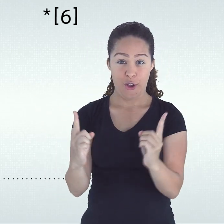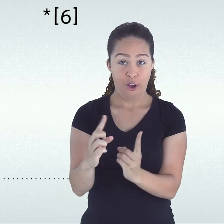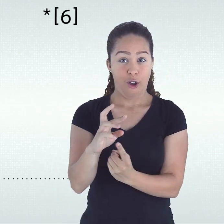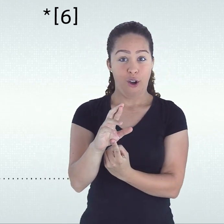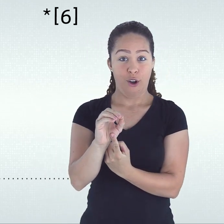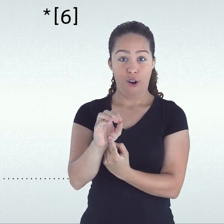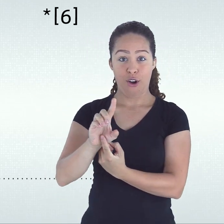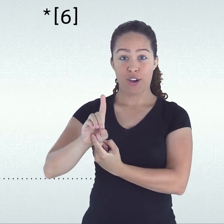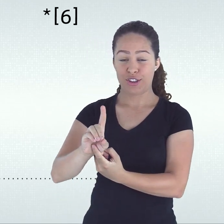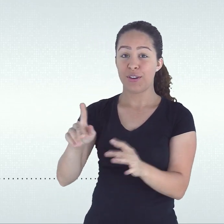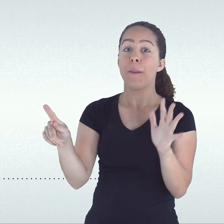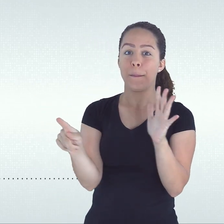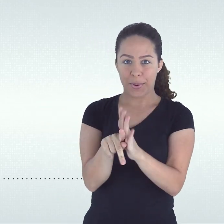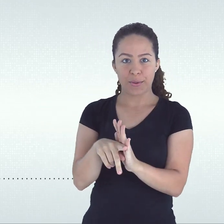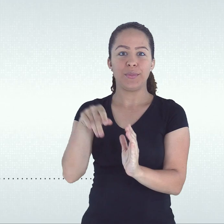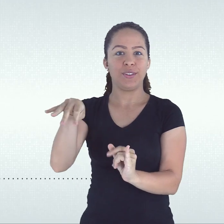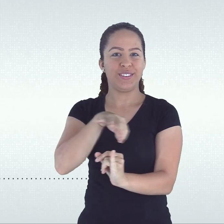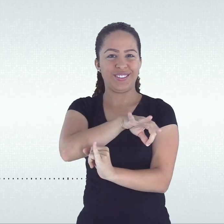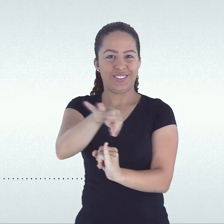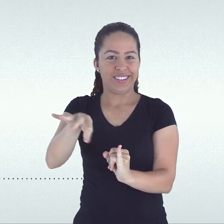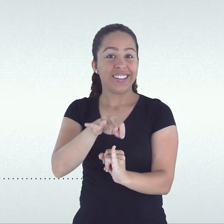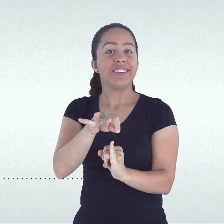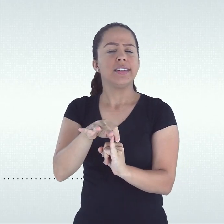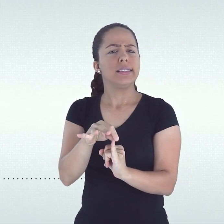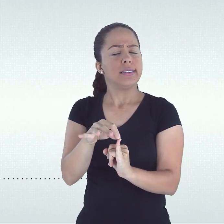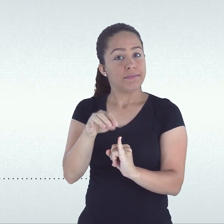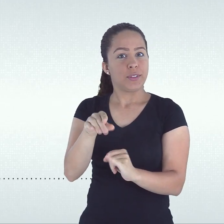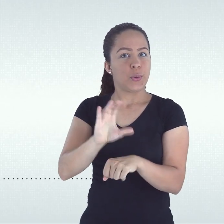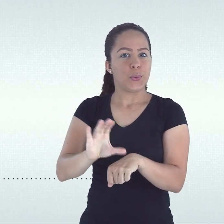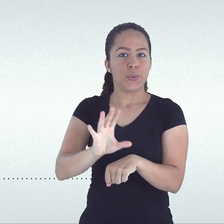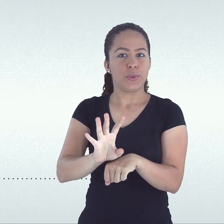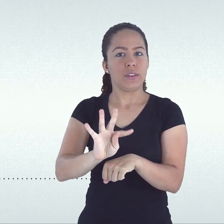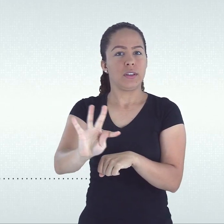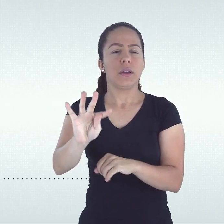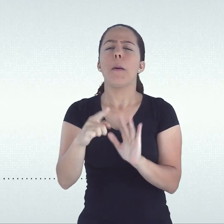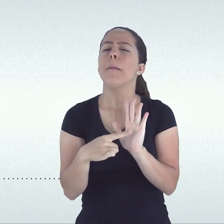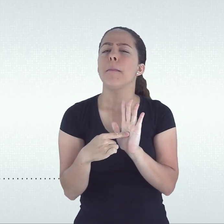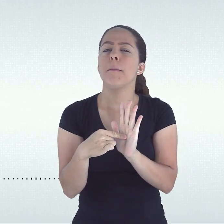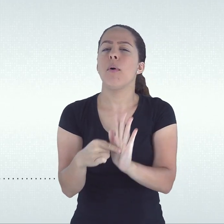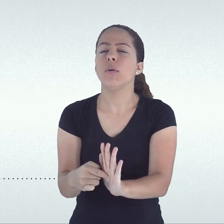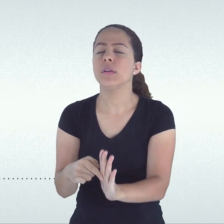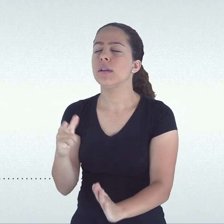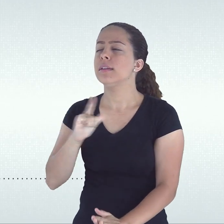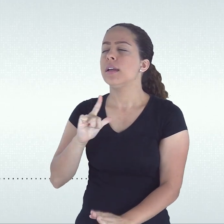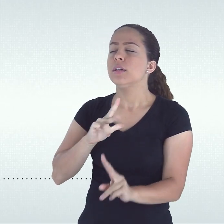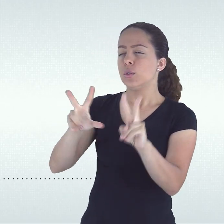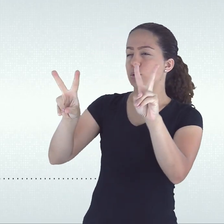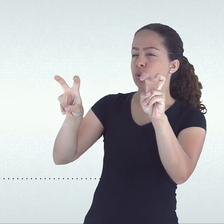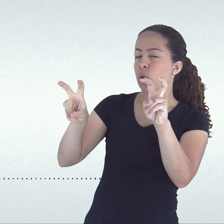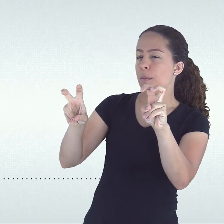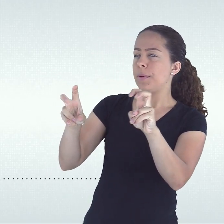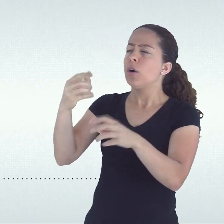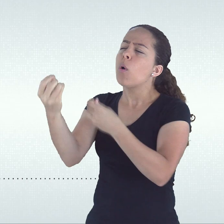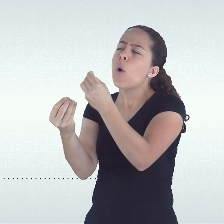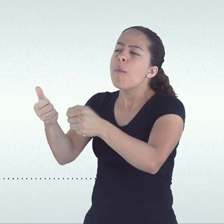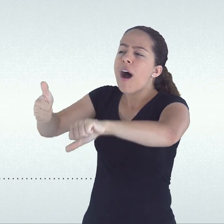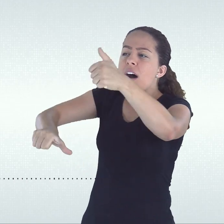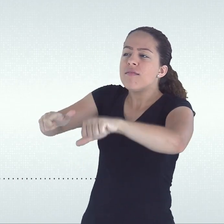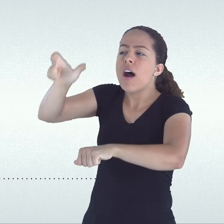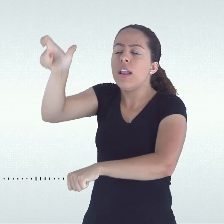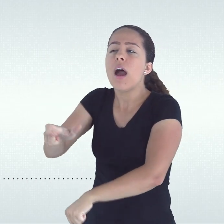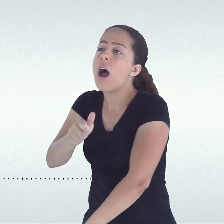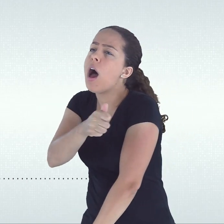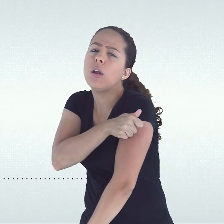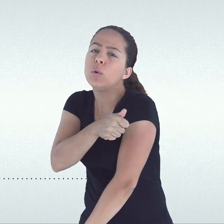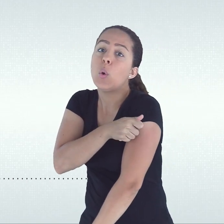Técnica de Nível Médio do IFES, estabelece, com o uso de critérios quantitativos, 60%